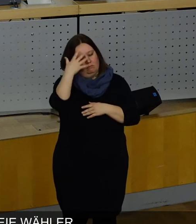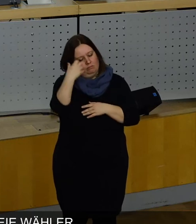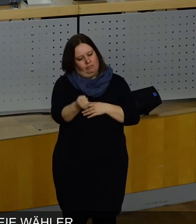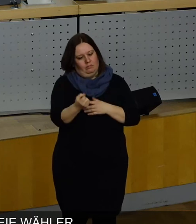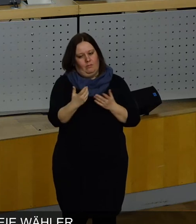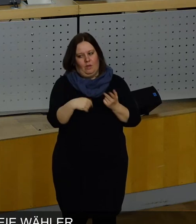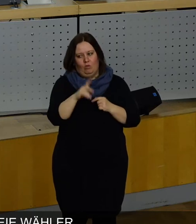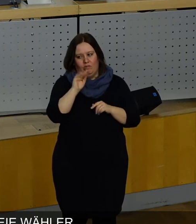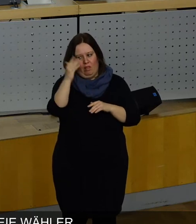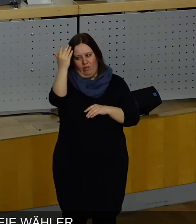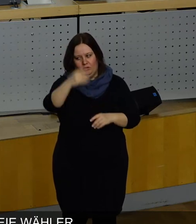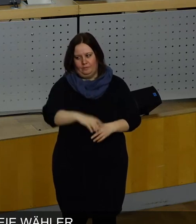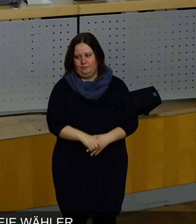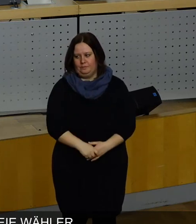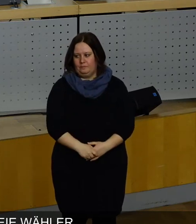haben. Viel Erfolg.